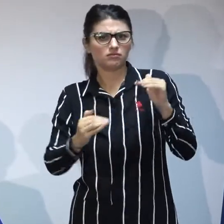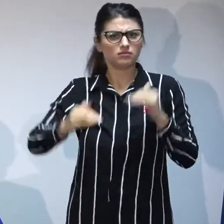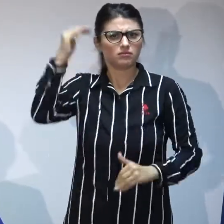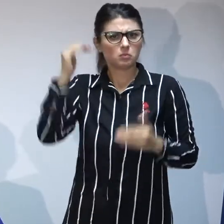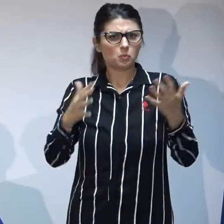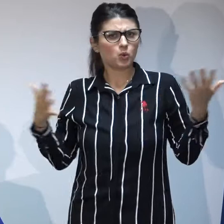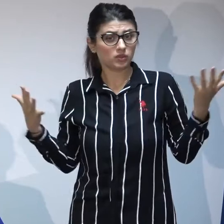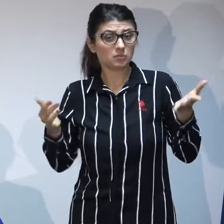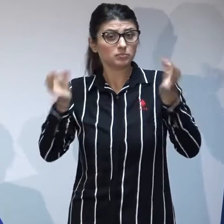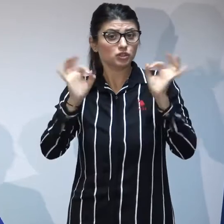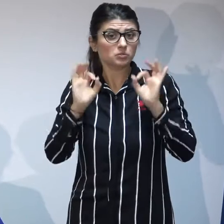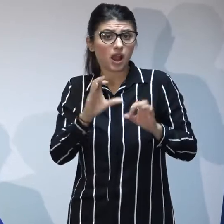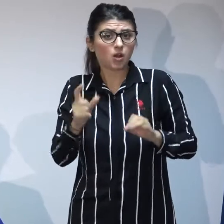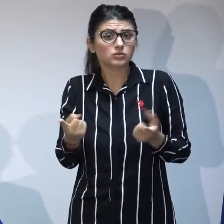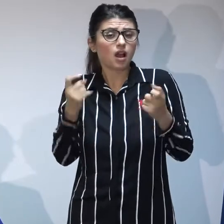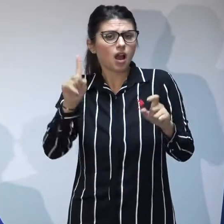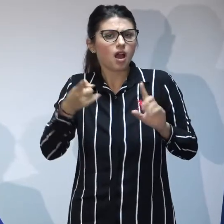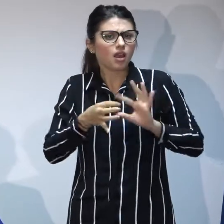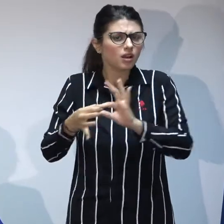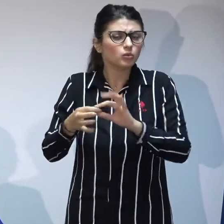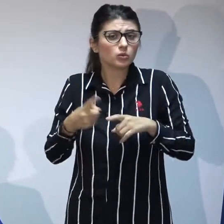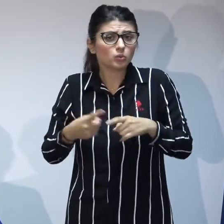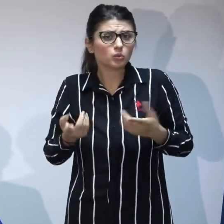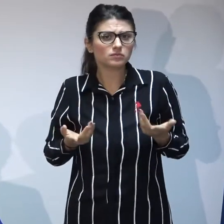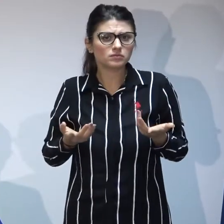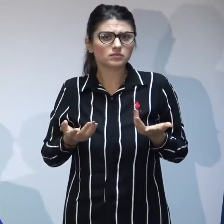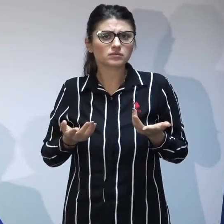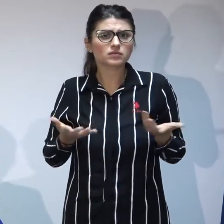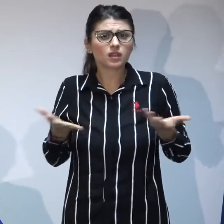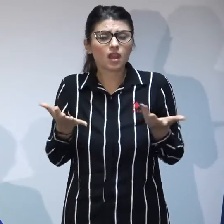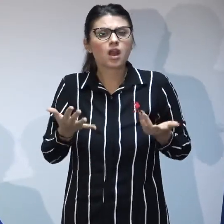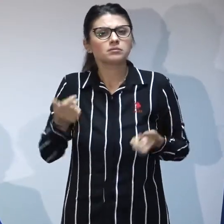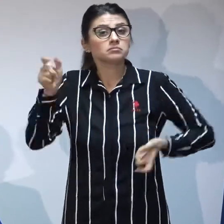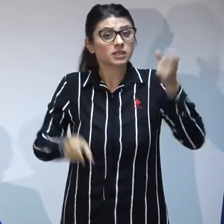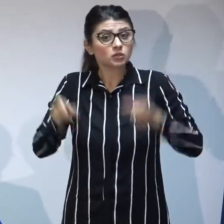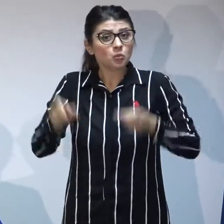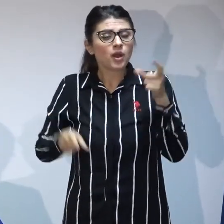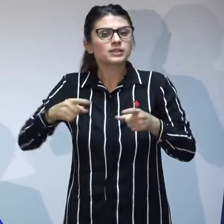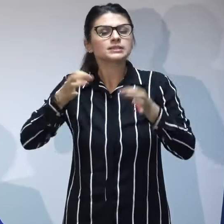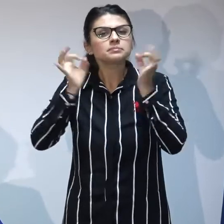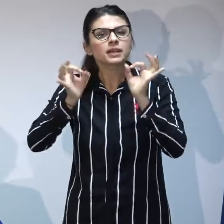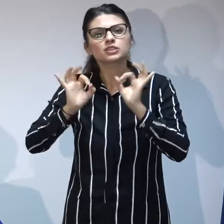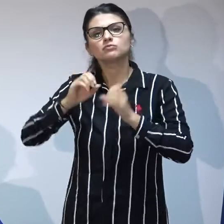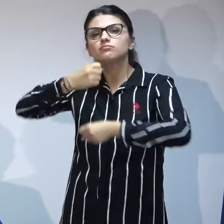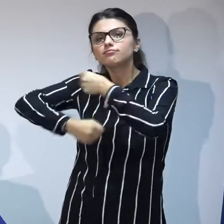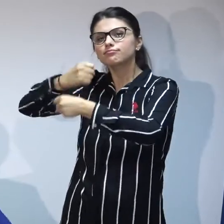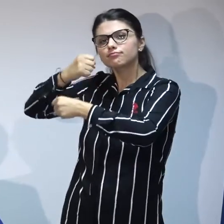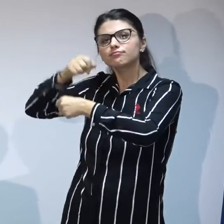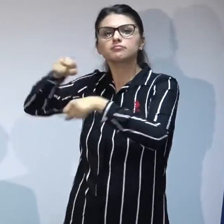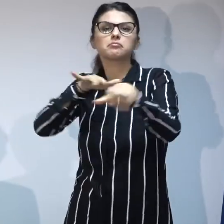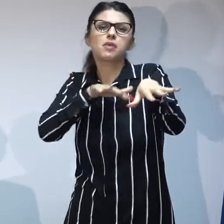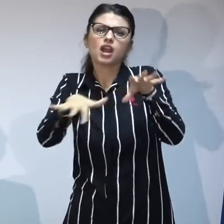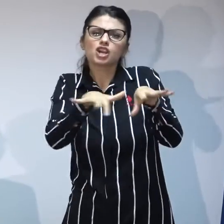cauză are legătură cu felul în care specialiștii din serviciile de management de cază,